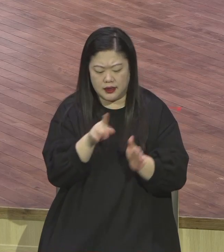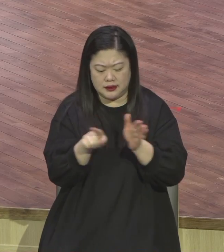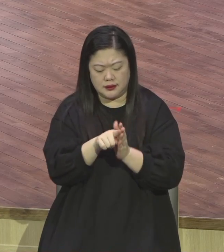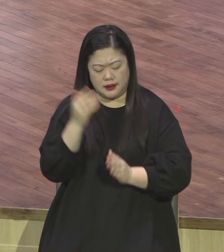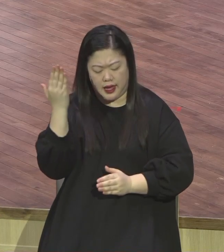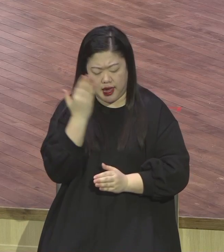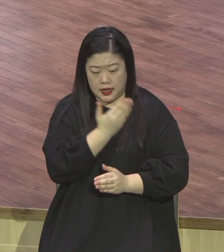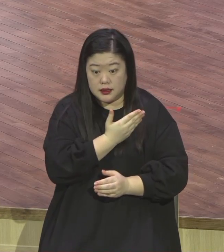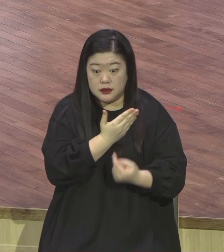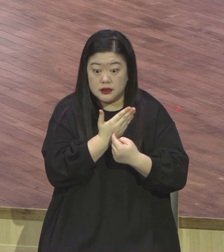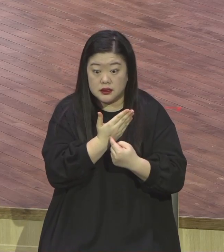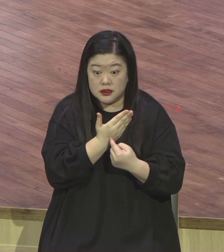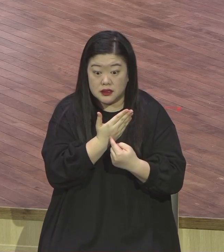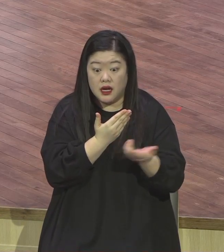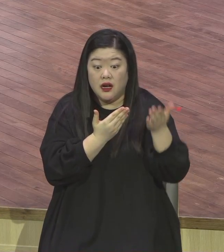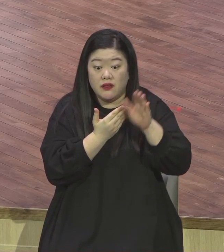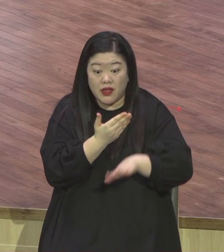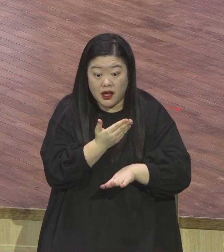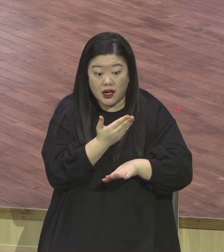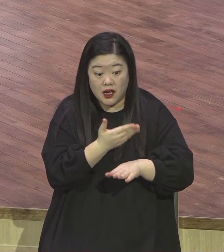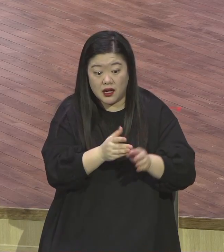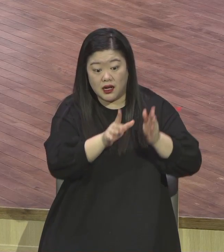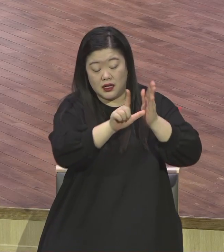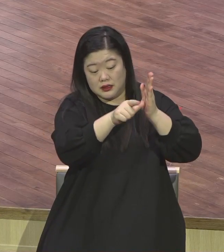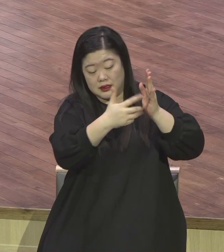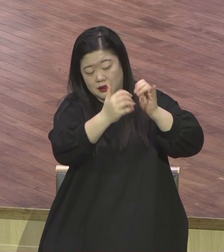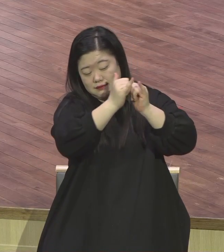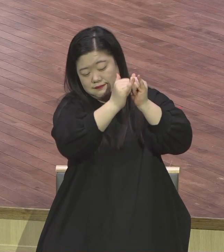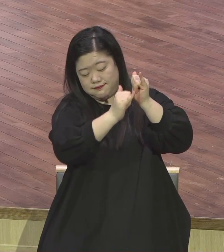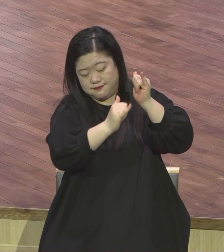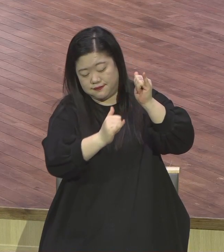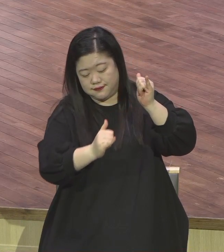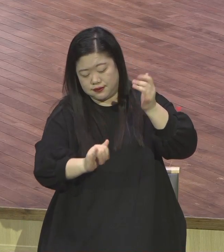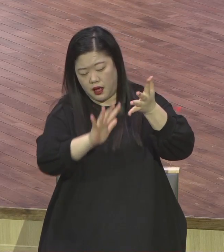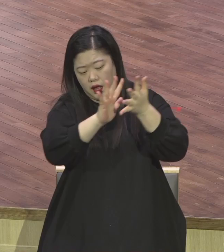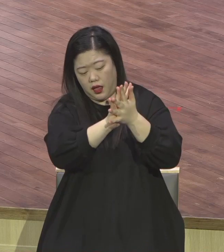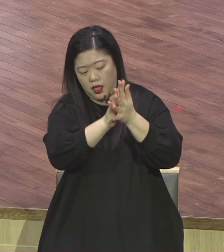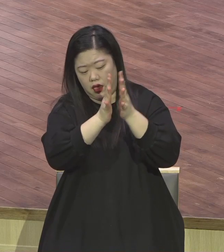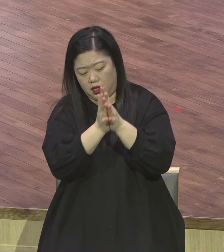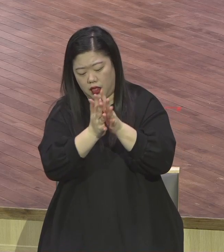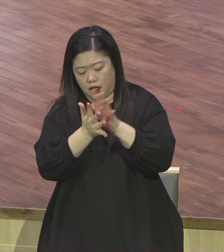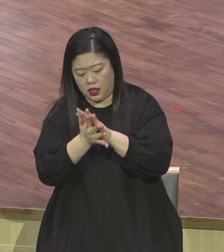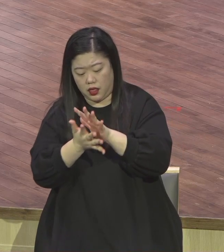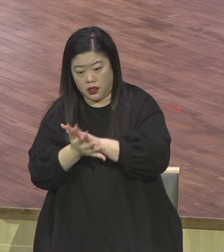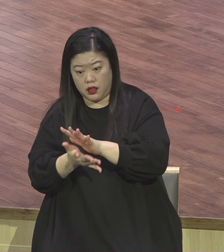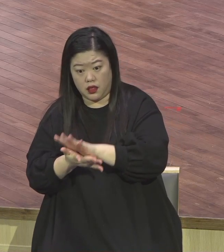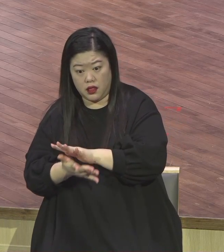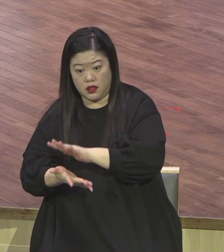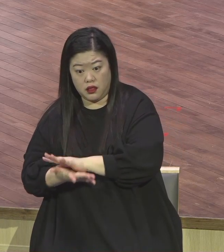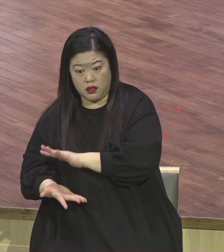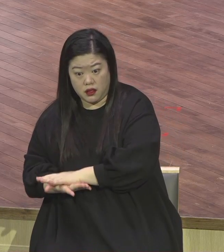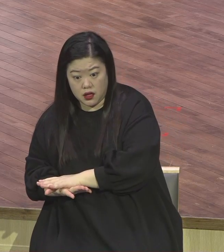하나님의 말씀이 자꾸 본질이 뭐요 본질이 자꾸 형식화되어 갑니다 하나님의 말씀의 본질이